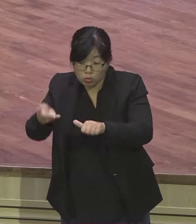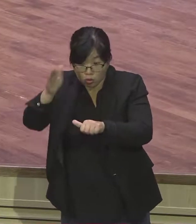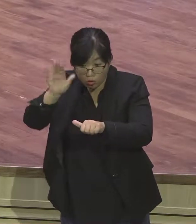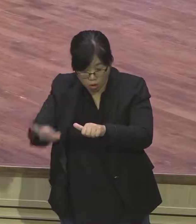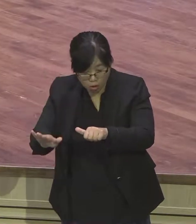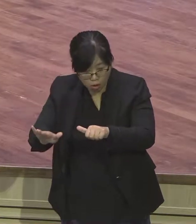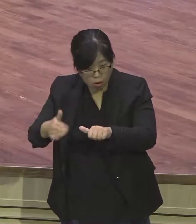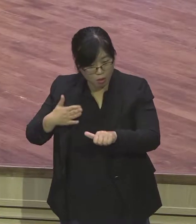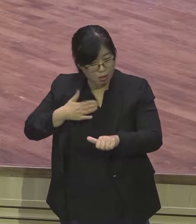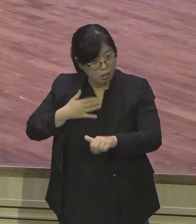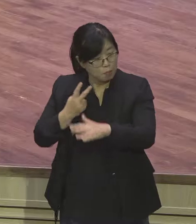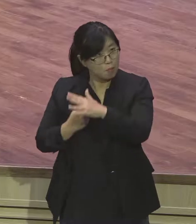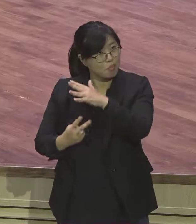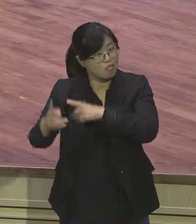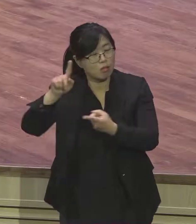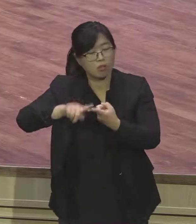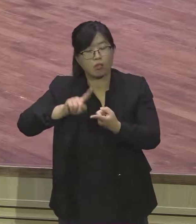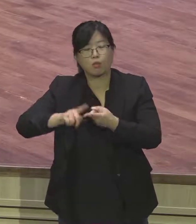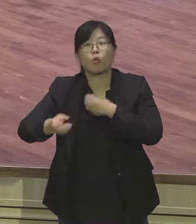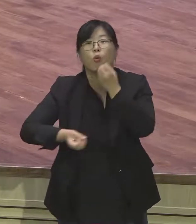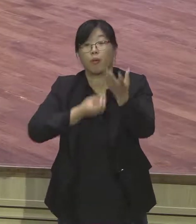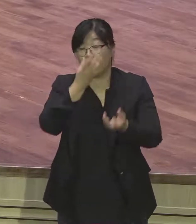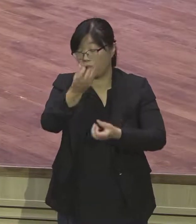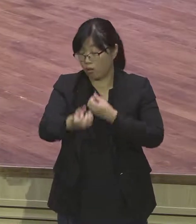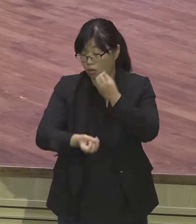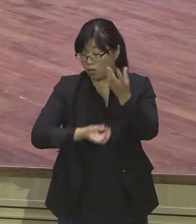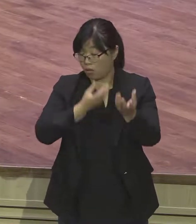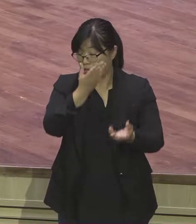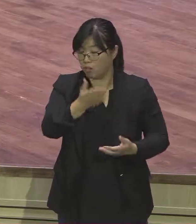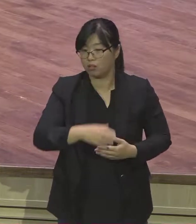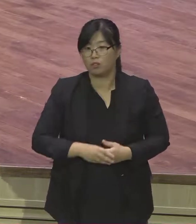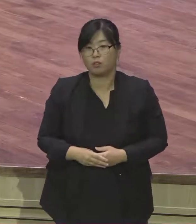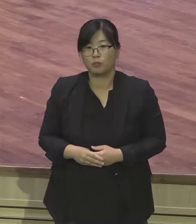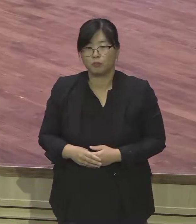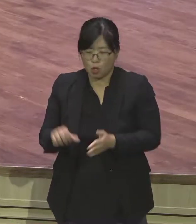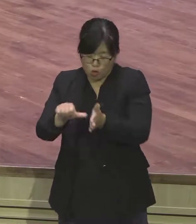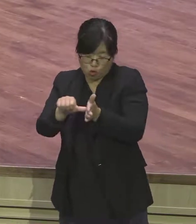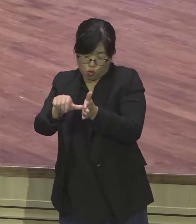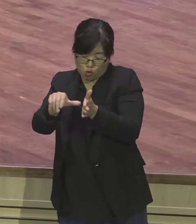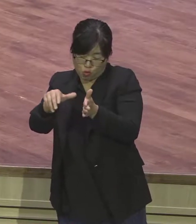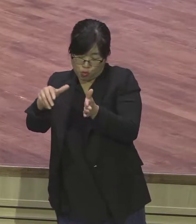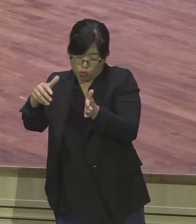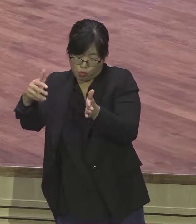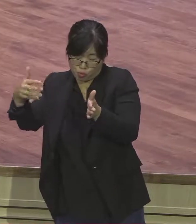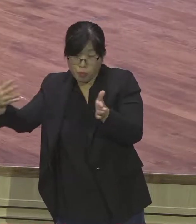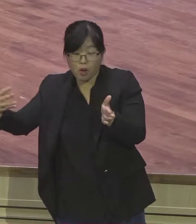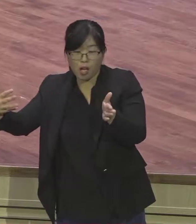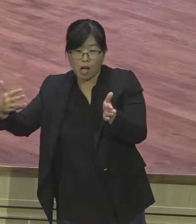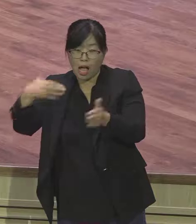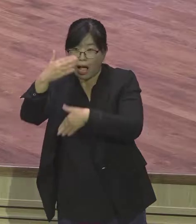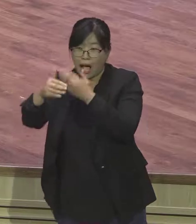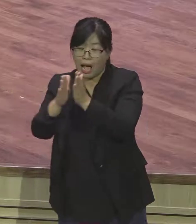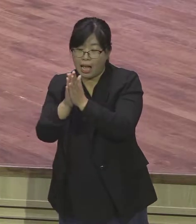아드핑크라고 하는 유명한 성령 주석가가 이를 말했어요 요셉의 운구행렬